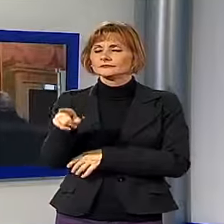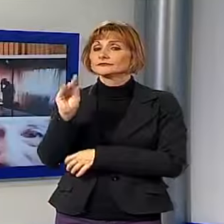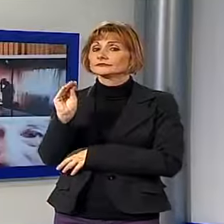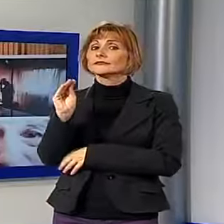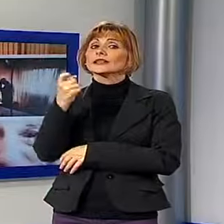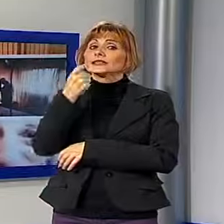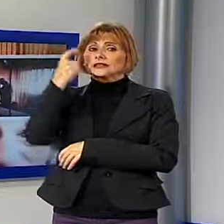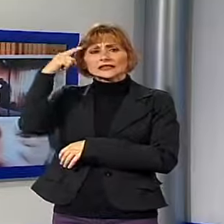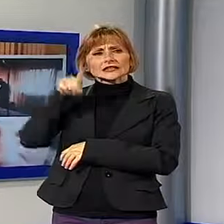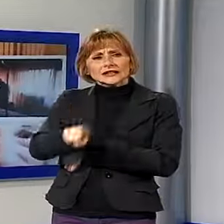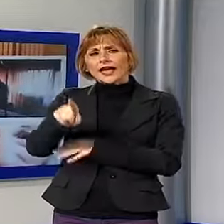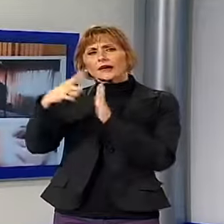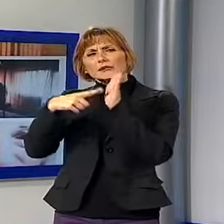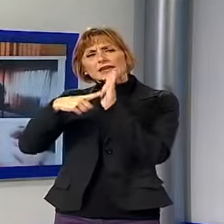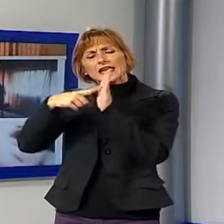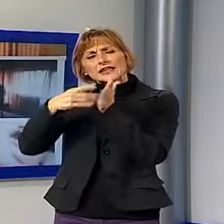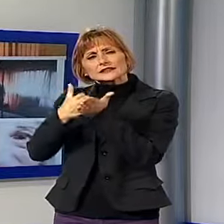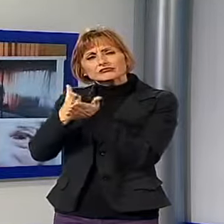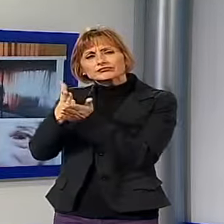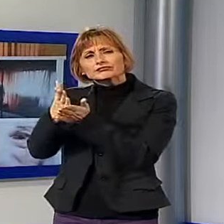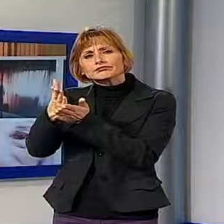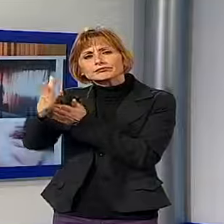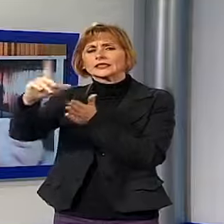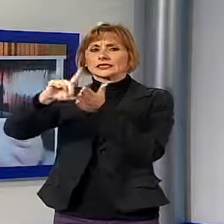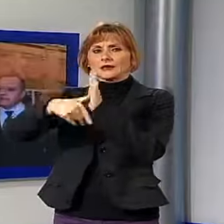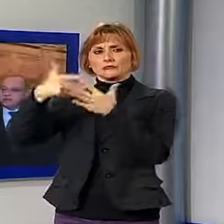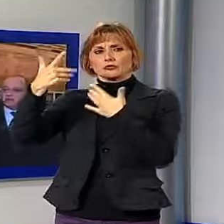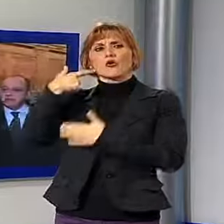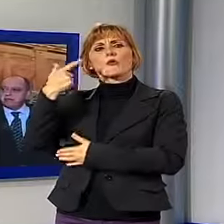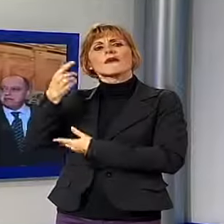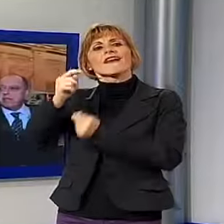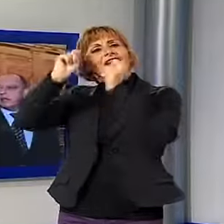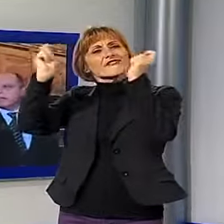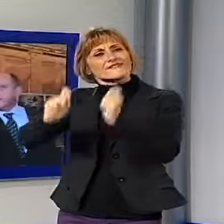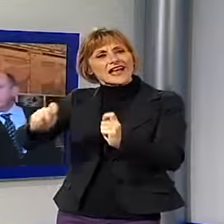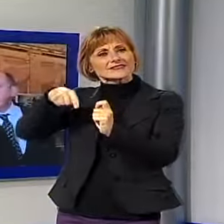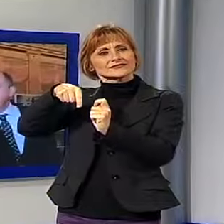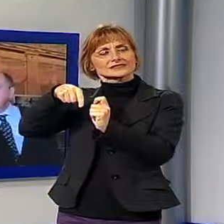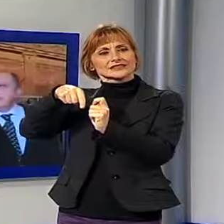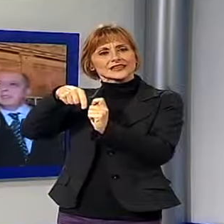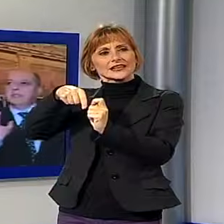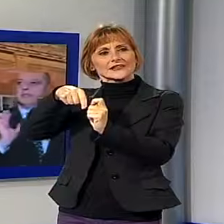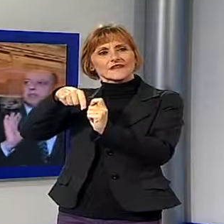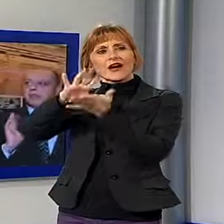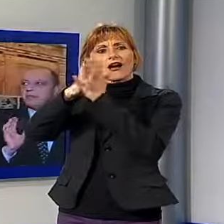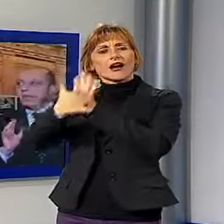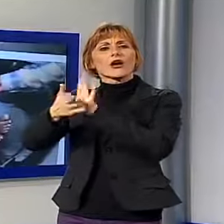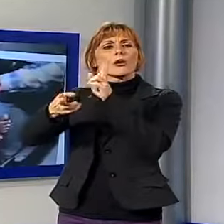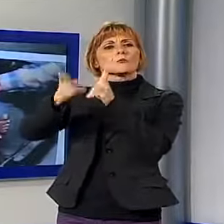in questi mesi, ma insomma ci stai lavorando davvero tantissimo tempo è quello di rendere questo festival molto di più di una semplice